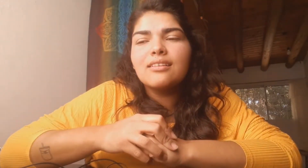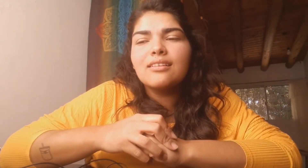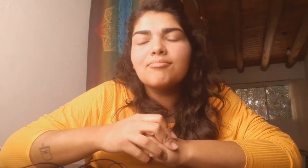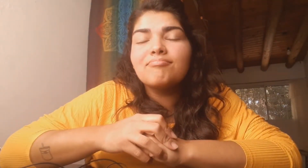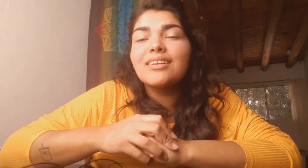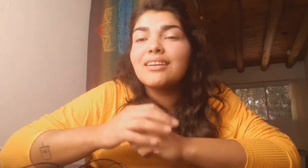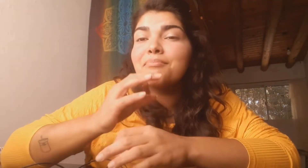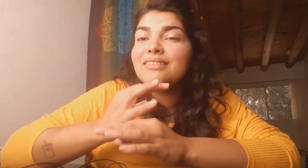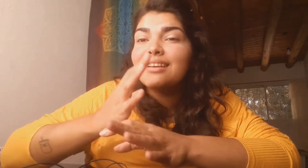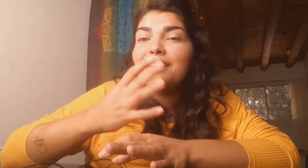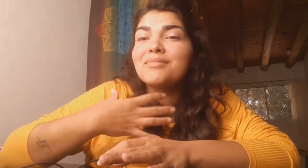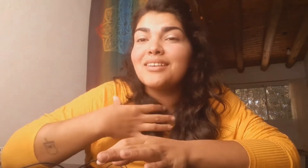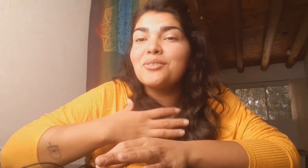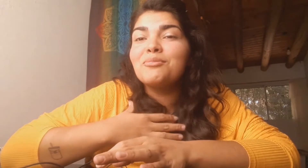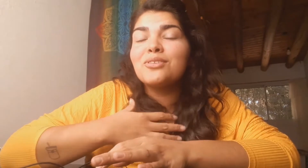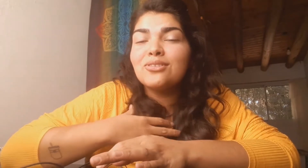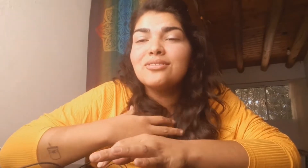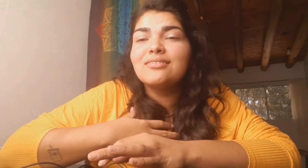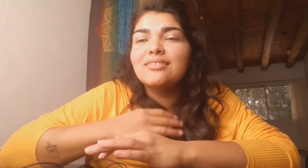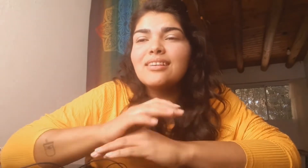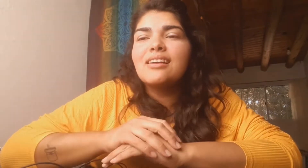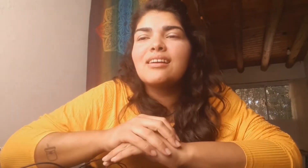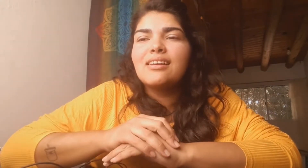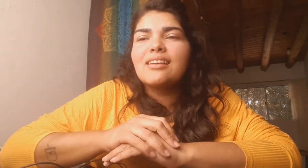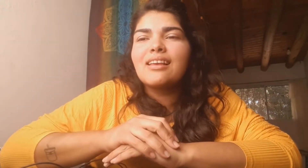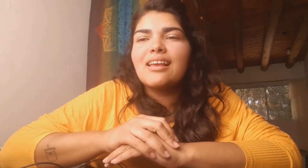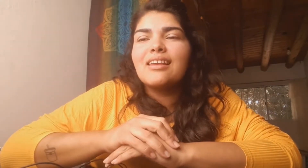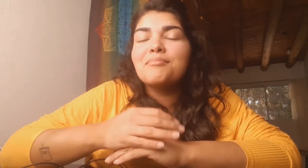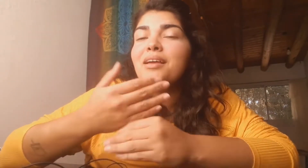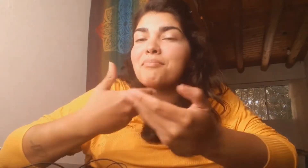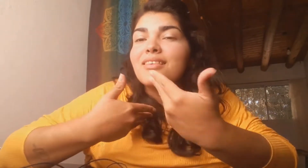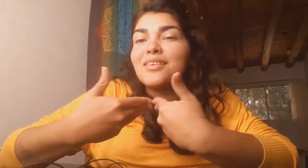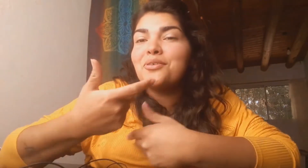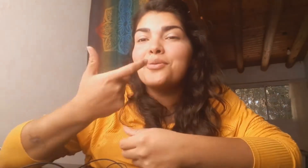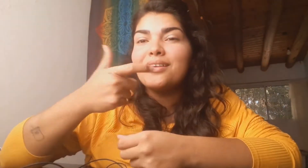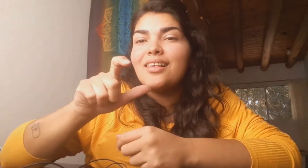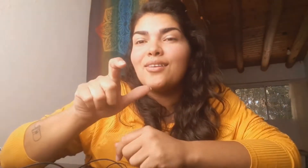en especial a alumnos que me han pedido el video.